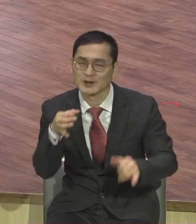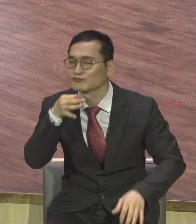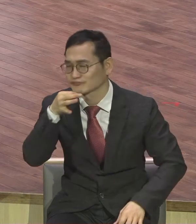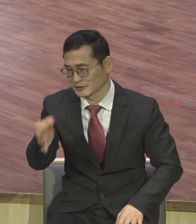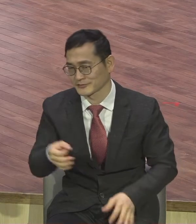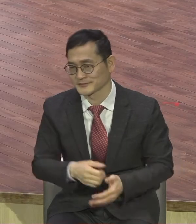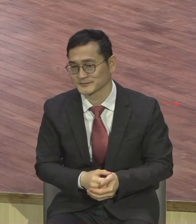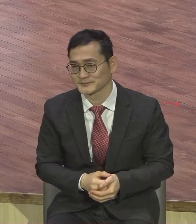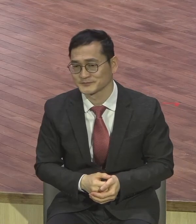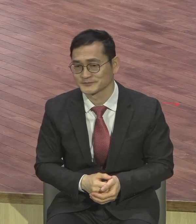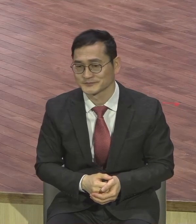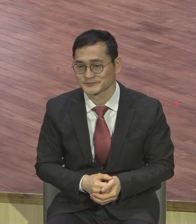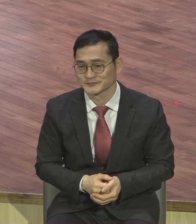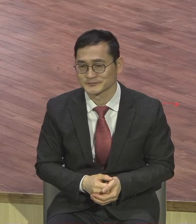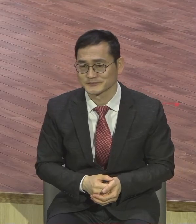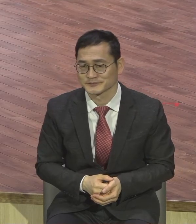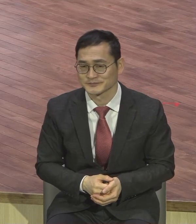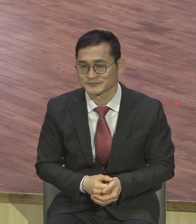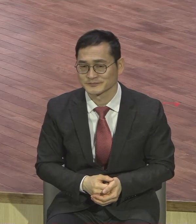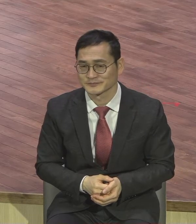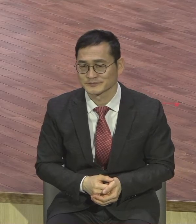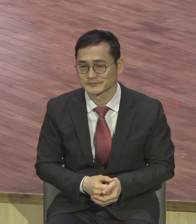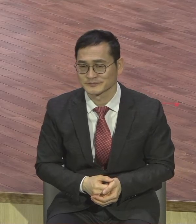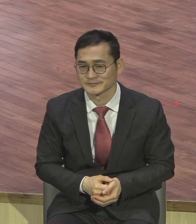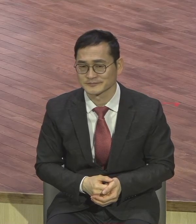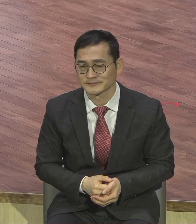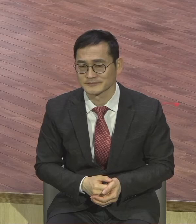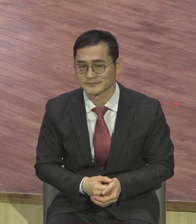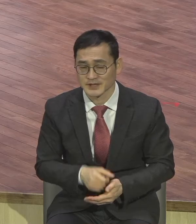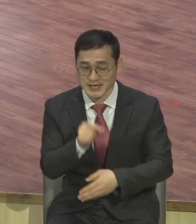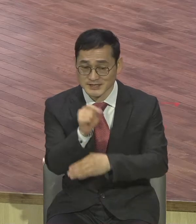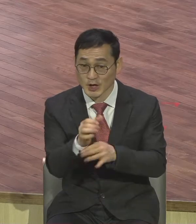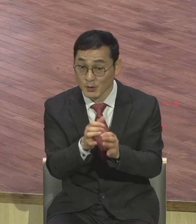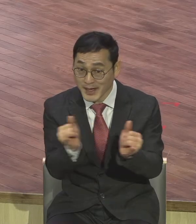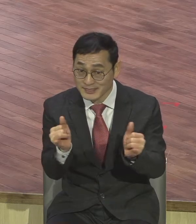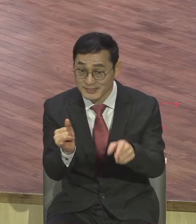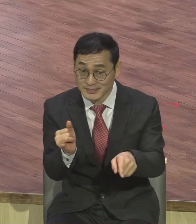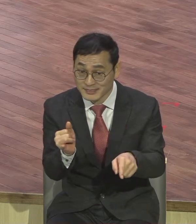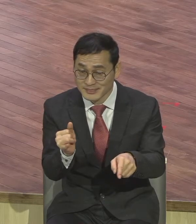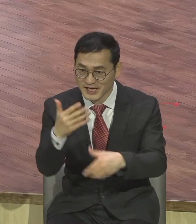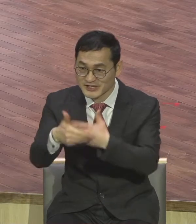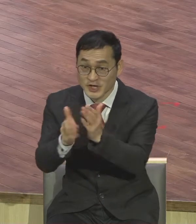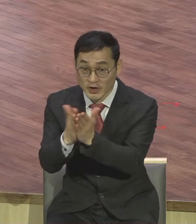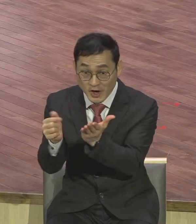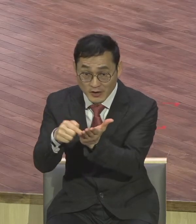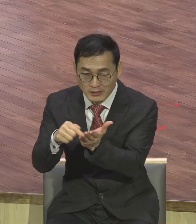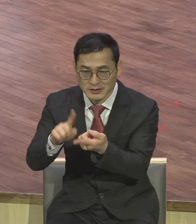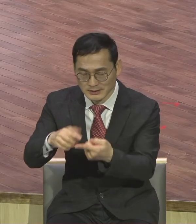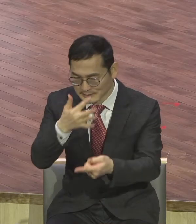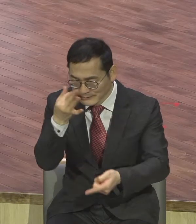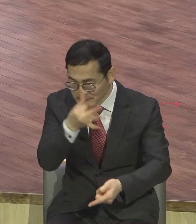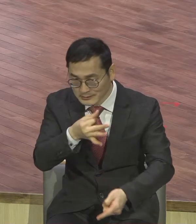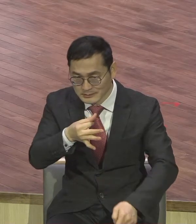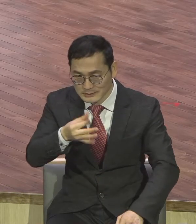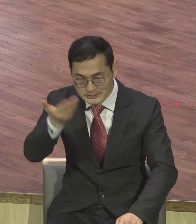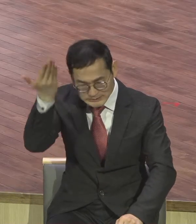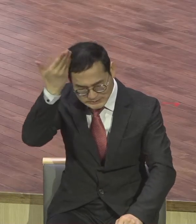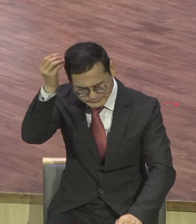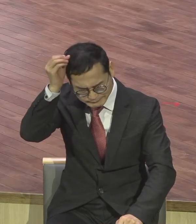서기관 그러니까 서기관 그러면 성경에 대해서는 박사라 에스라가